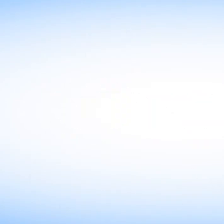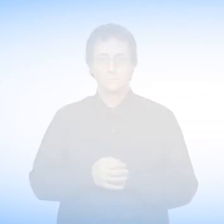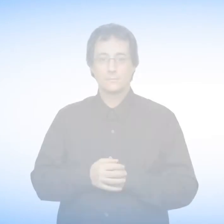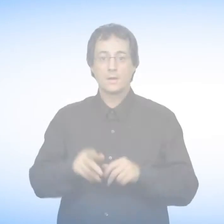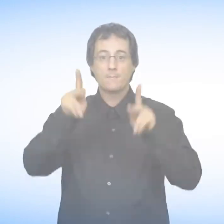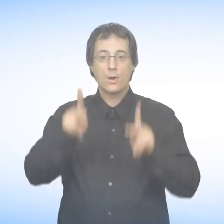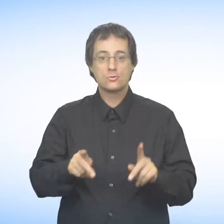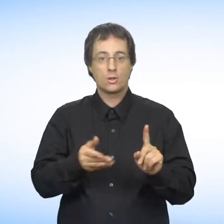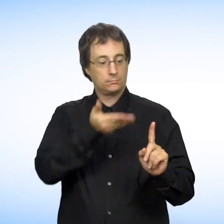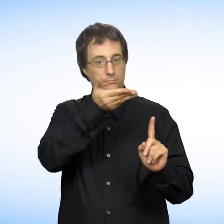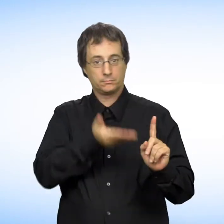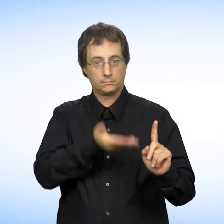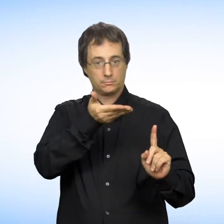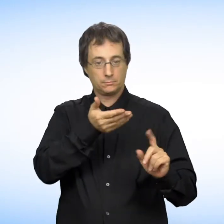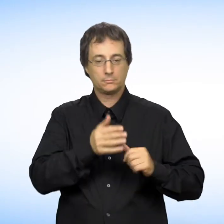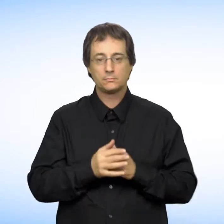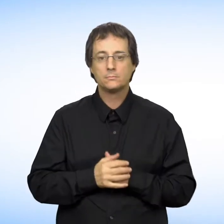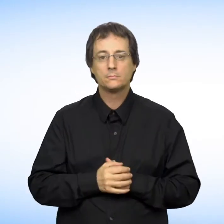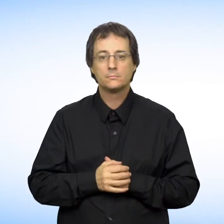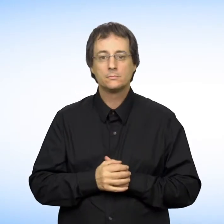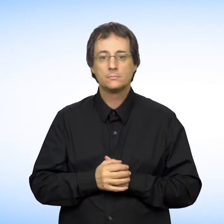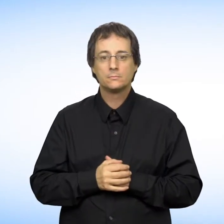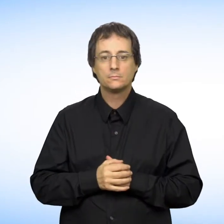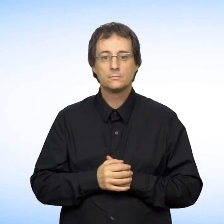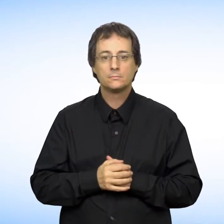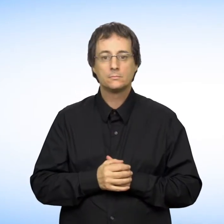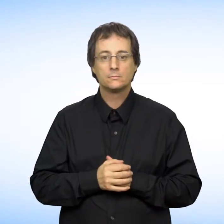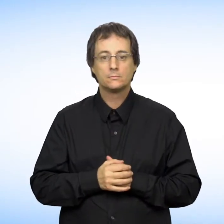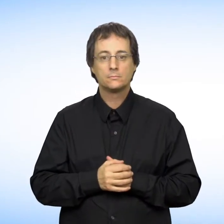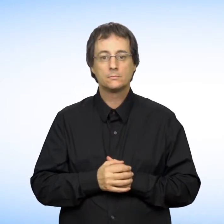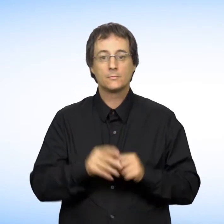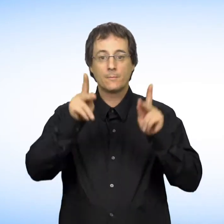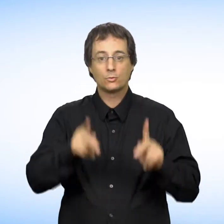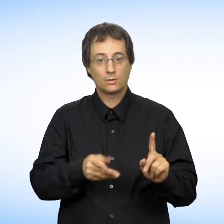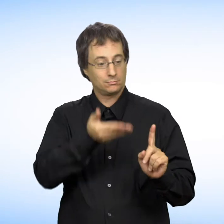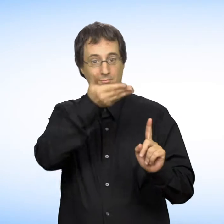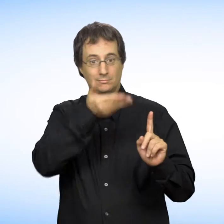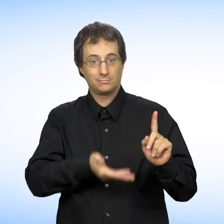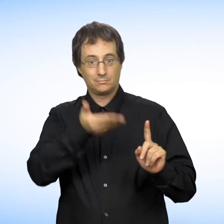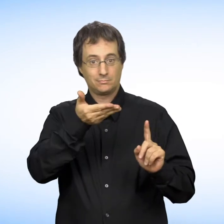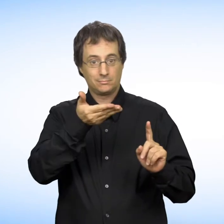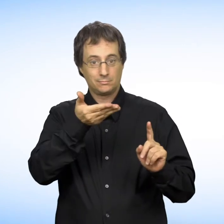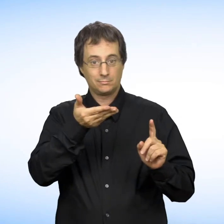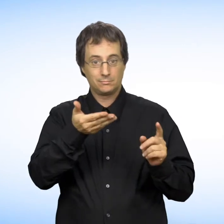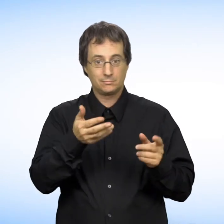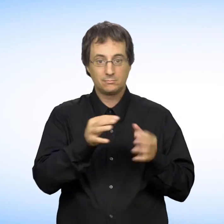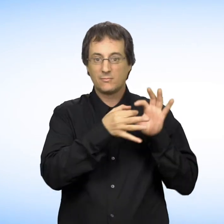État civil L'État civil correspond à votre